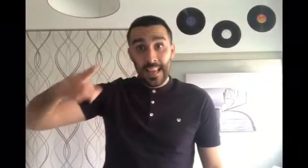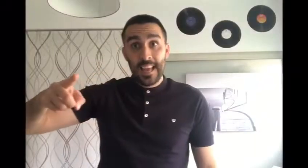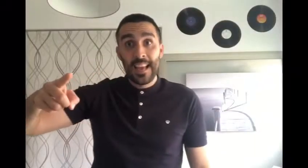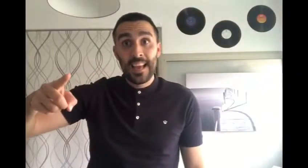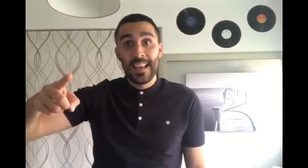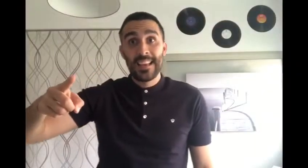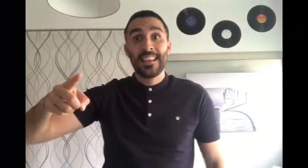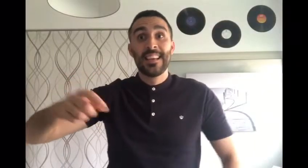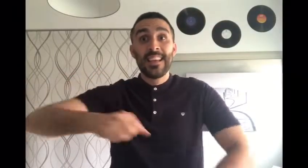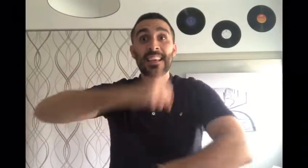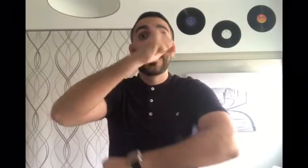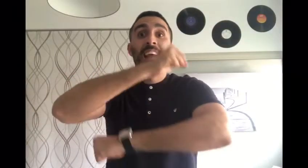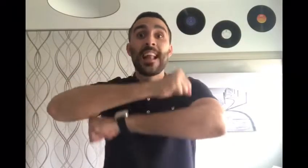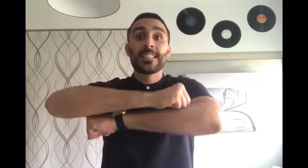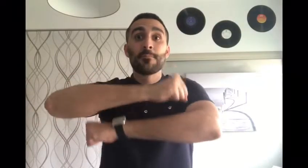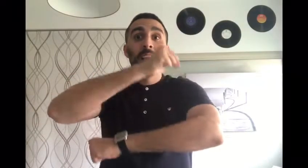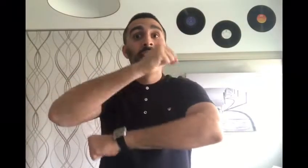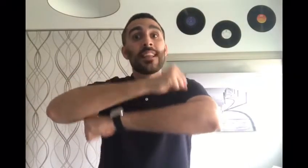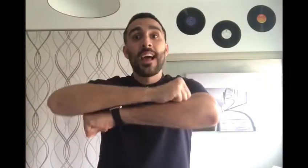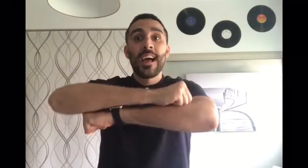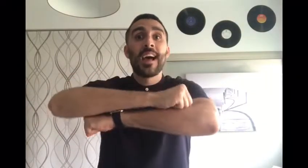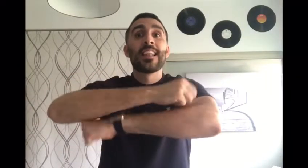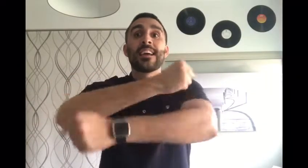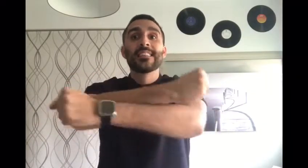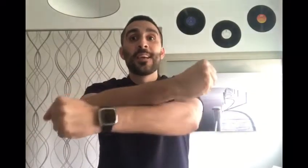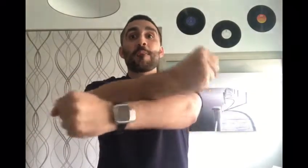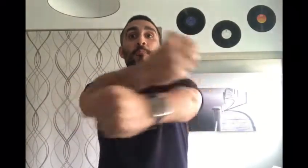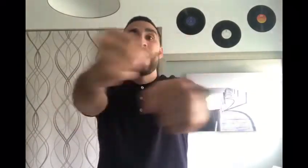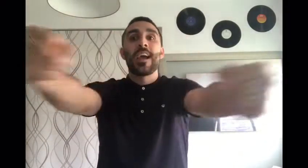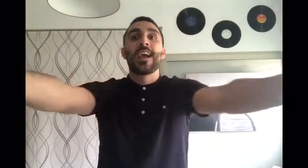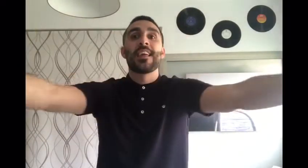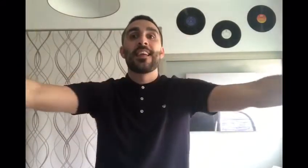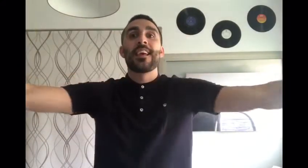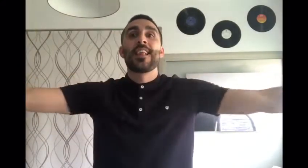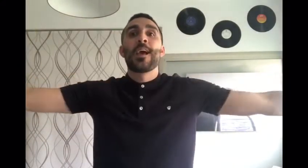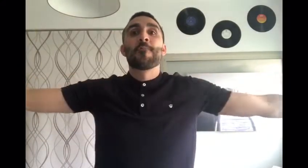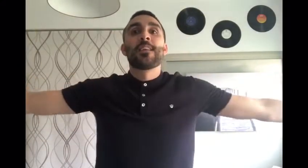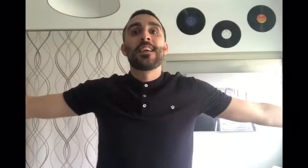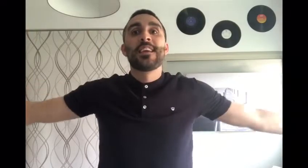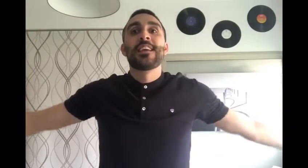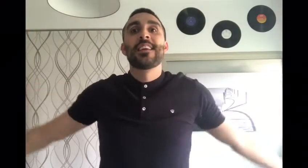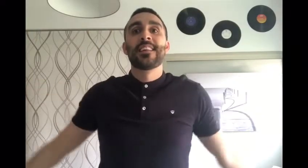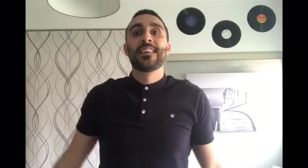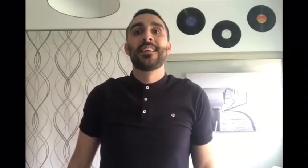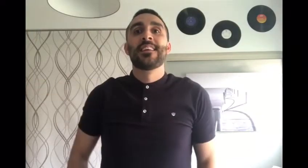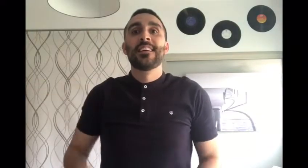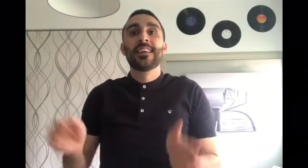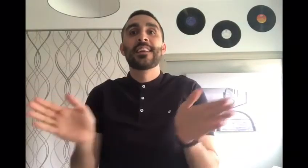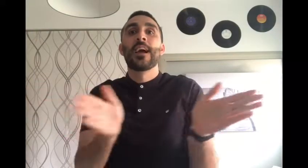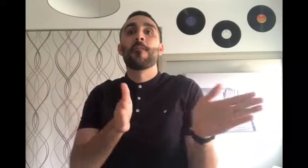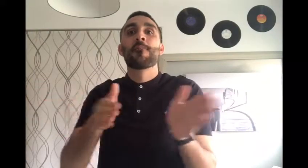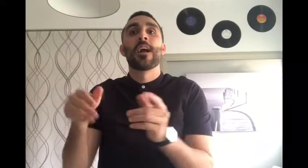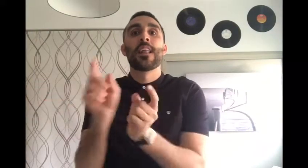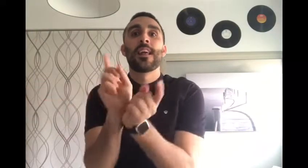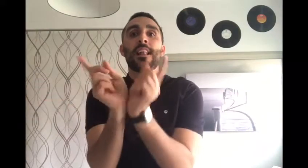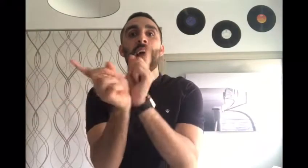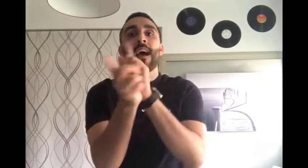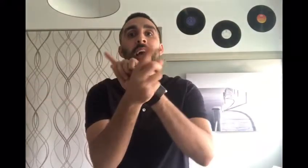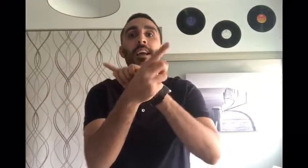que las ventanas se pueden abrir Cambiar el aire